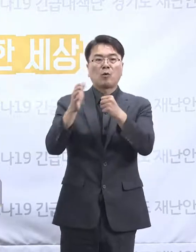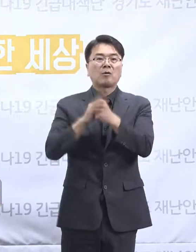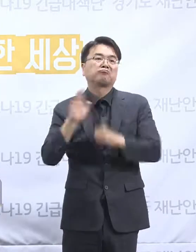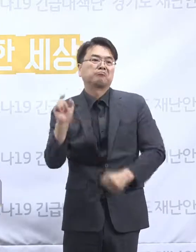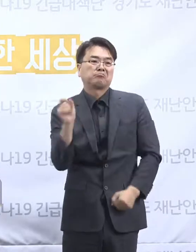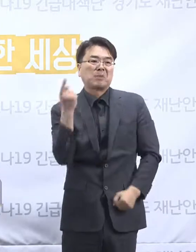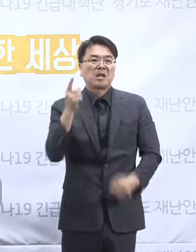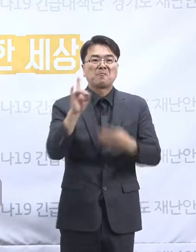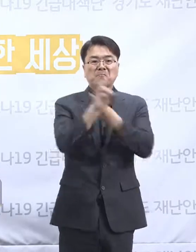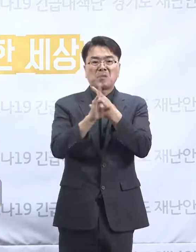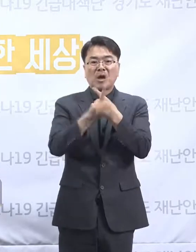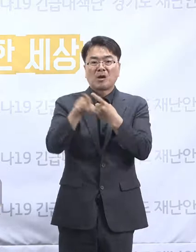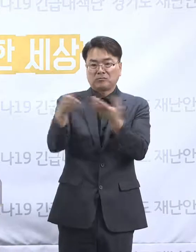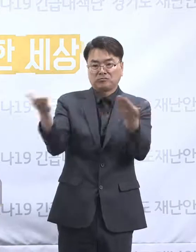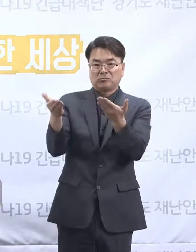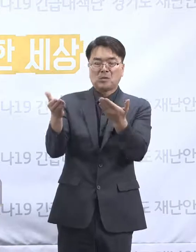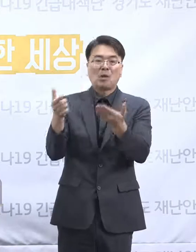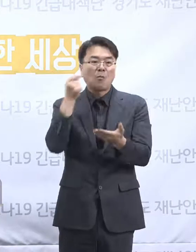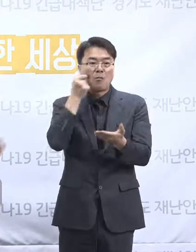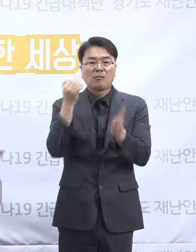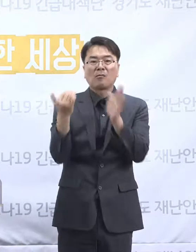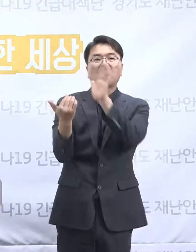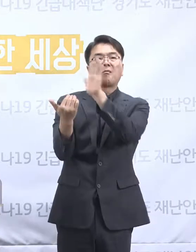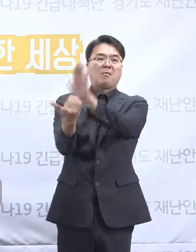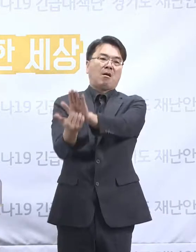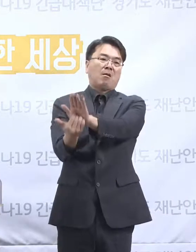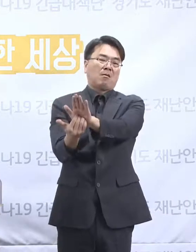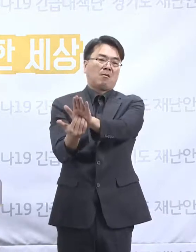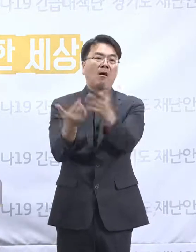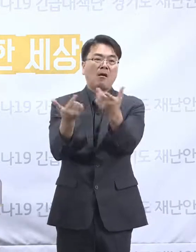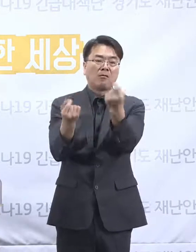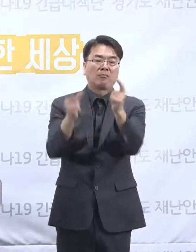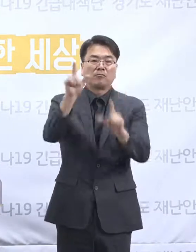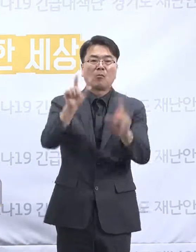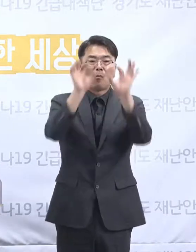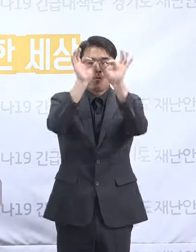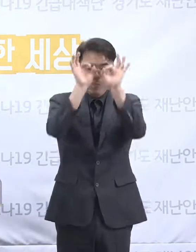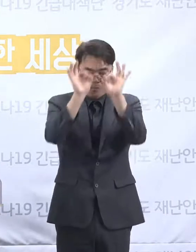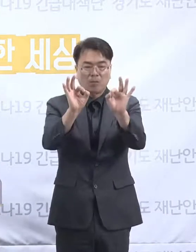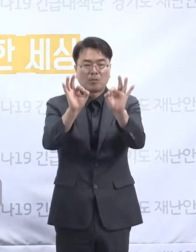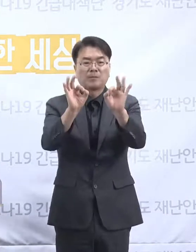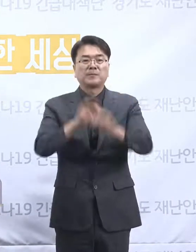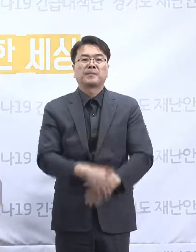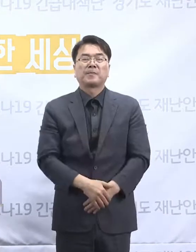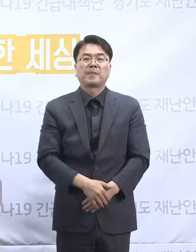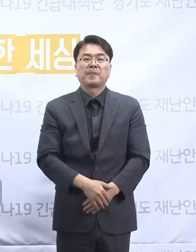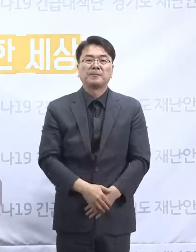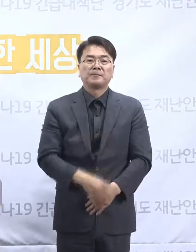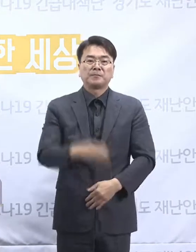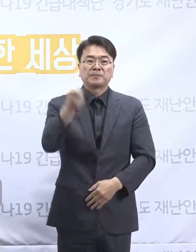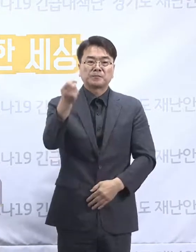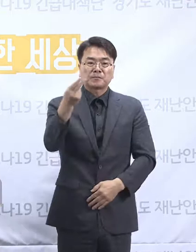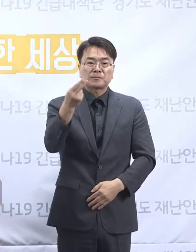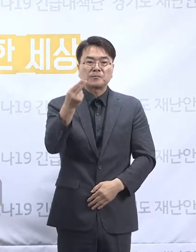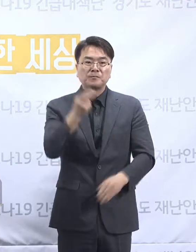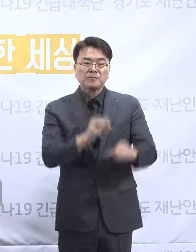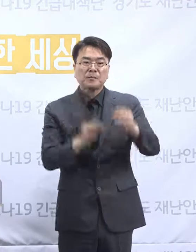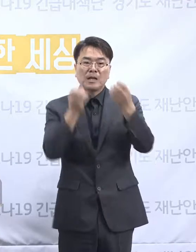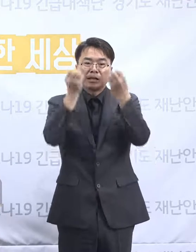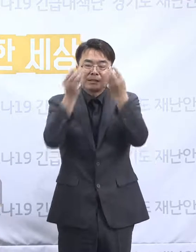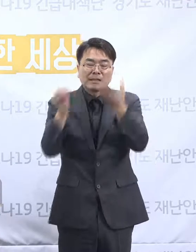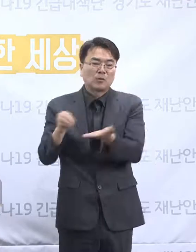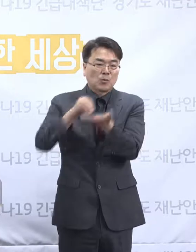사실은 그분들의 정당한 업무이거든요. 이런 거를 계속 배제하는 그런 과정들이 있었고요. 그러면서 신임